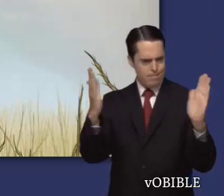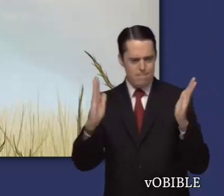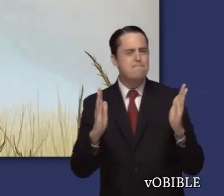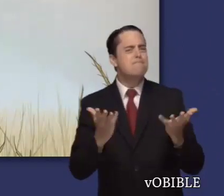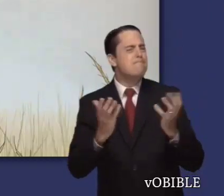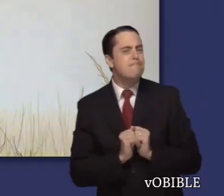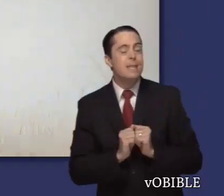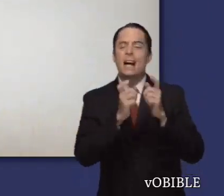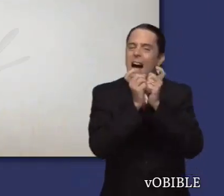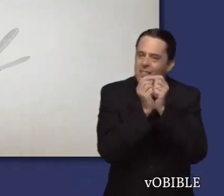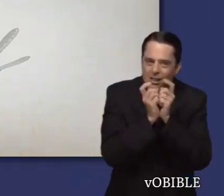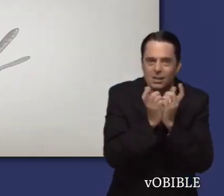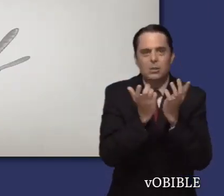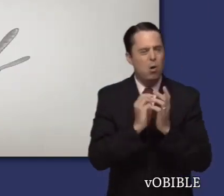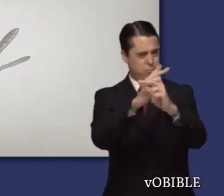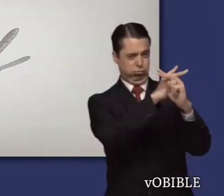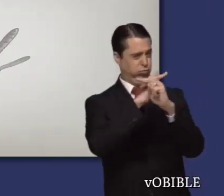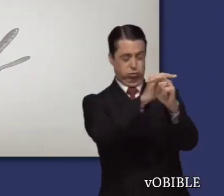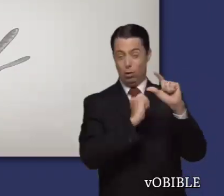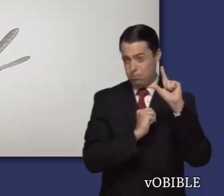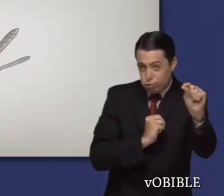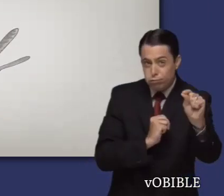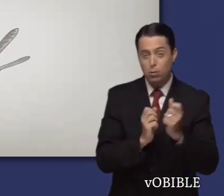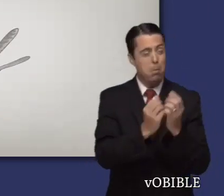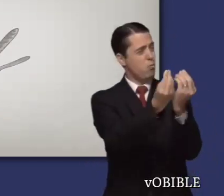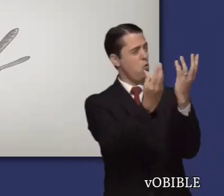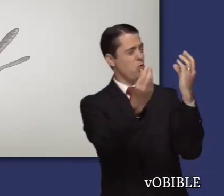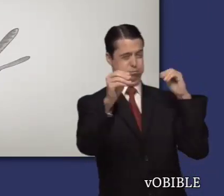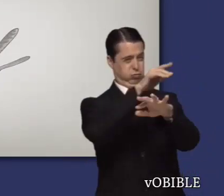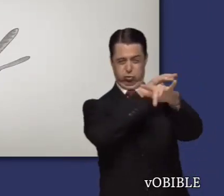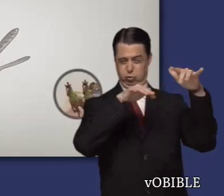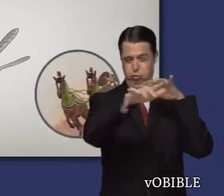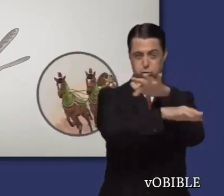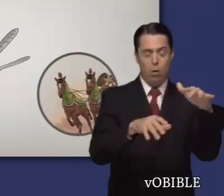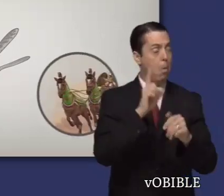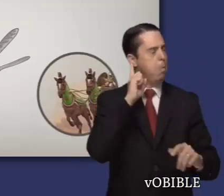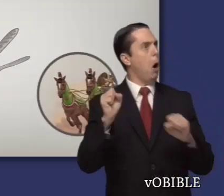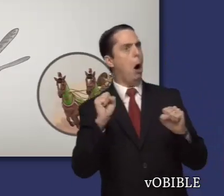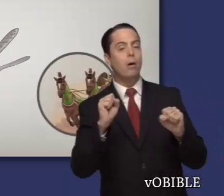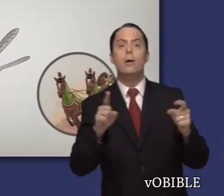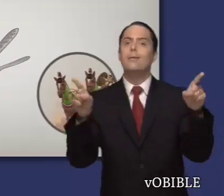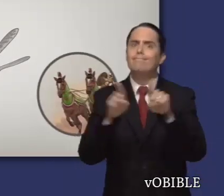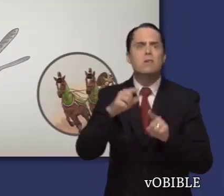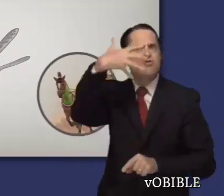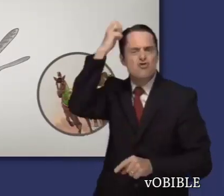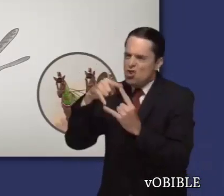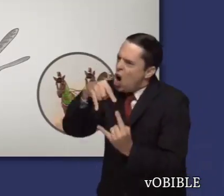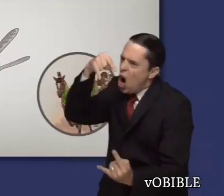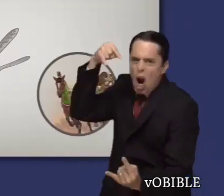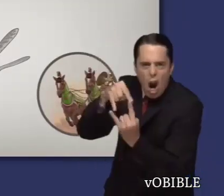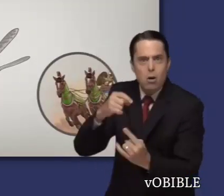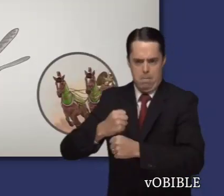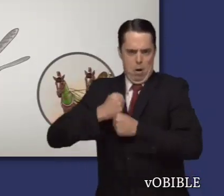hambre a su paso. Las langostas tienen dientes como los de un león, corren como caballos, trepan